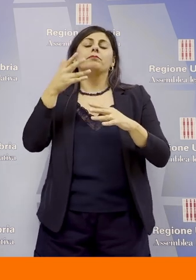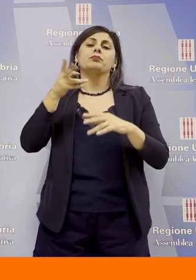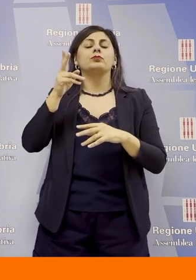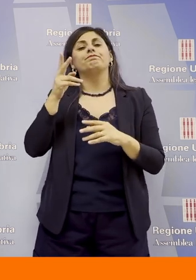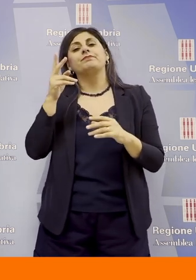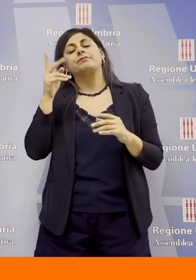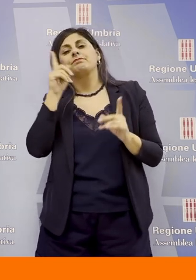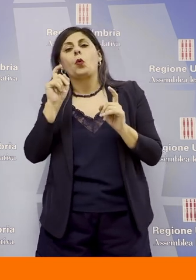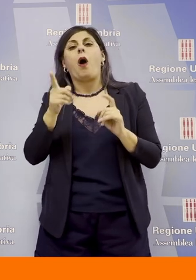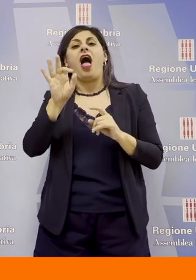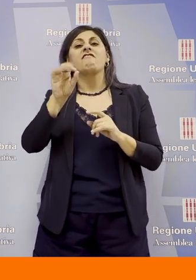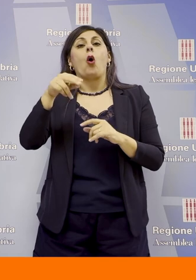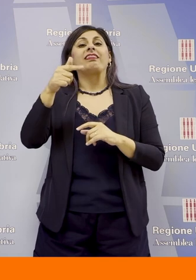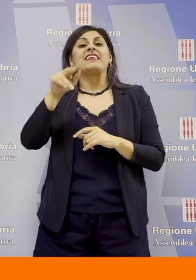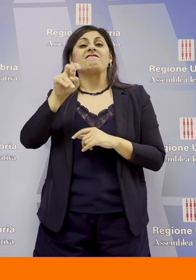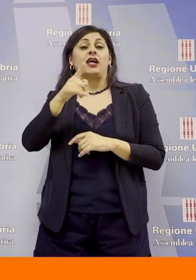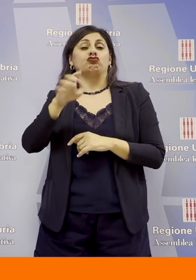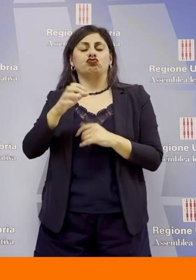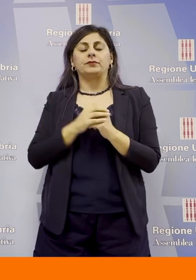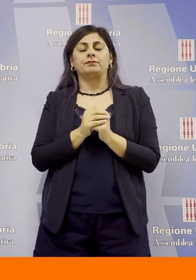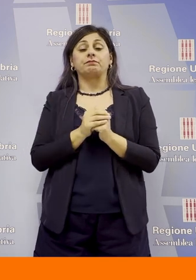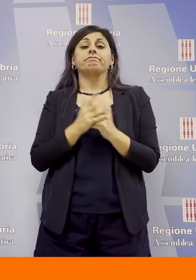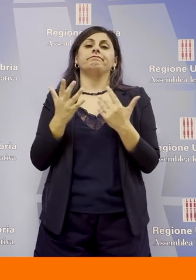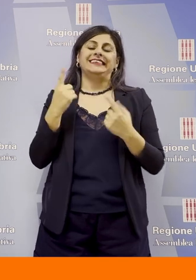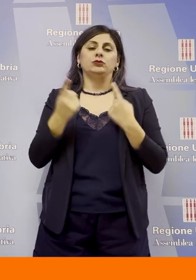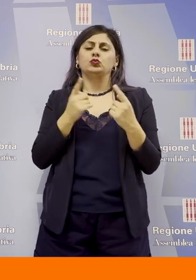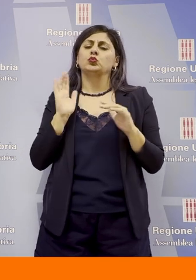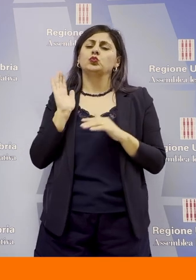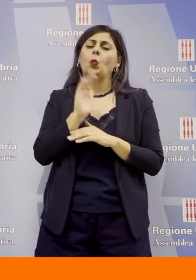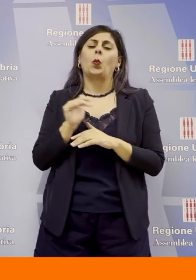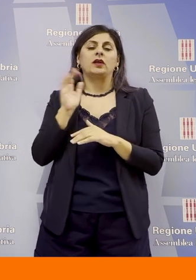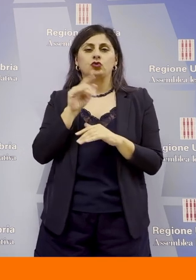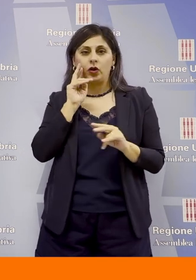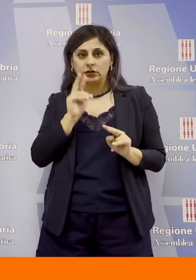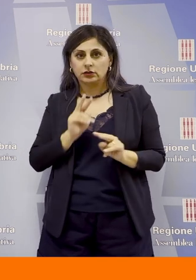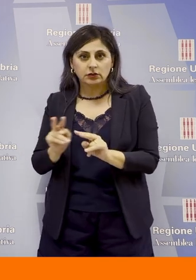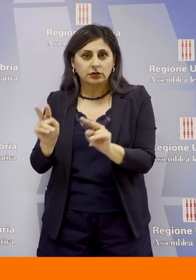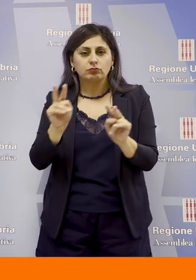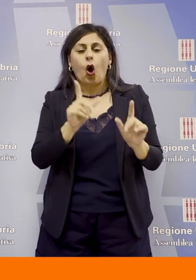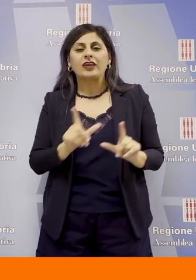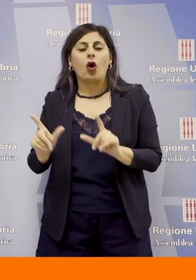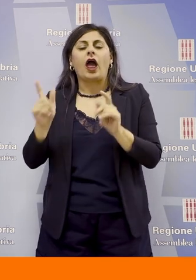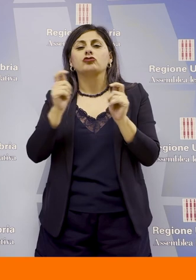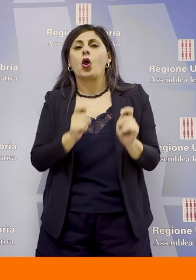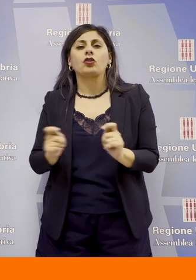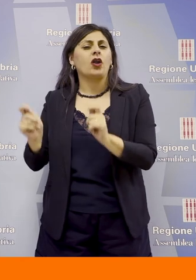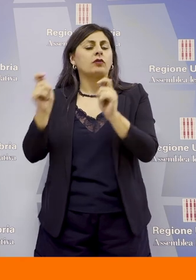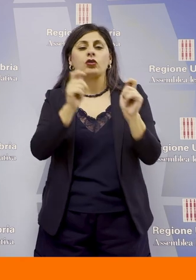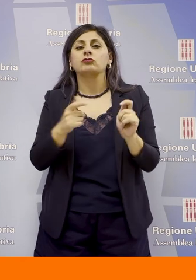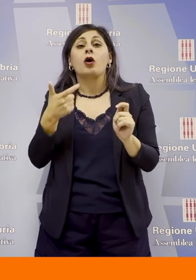Fontivegge. È una situazione che monitoriamo quotidianamente, perché in questi quartieri, come ovviamente ogni giorno possiamo